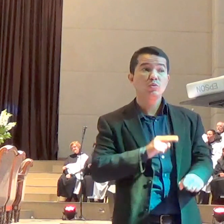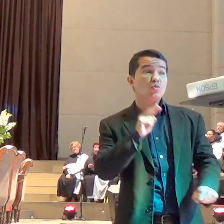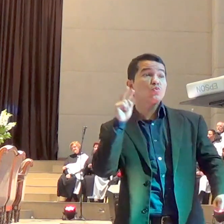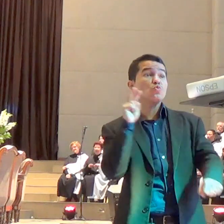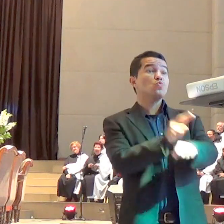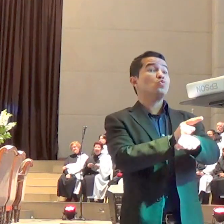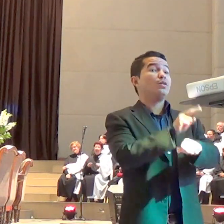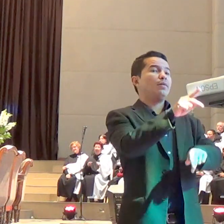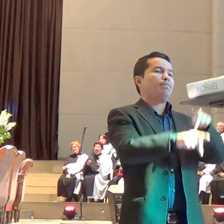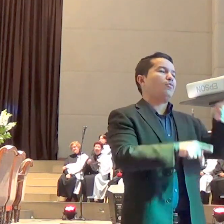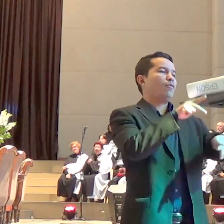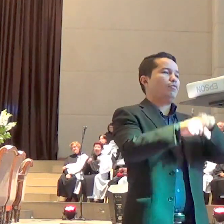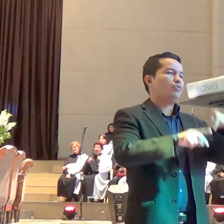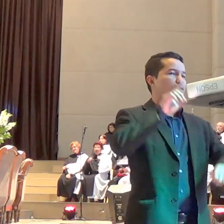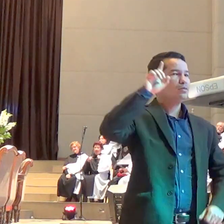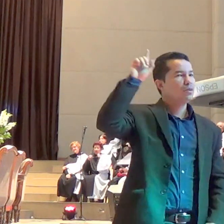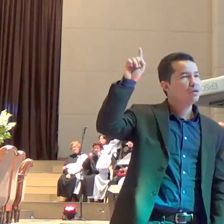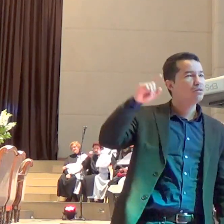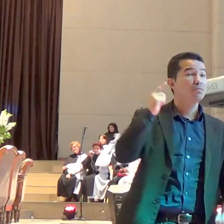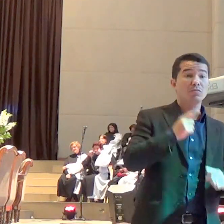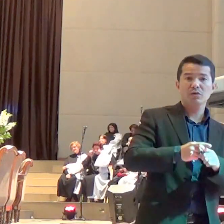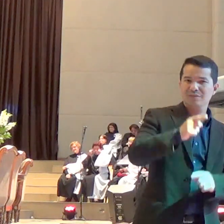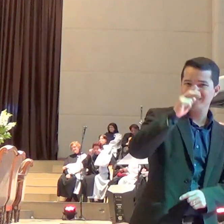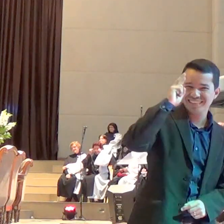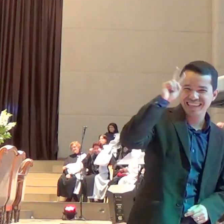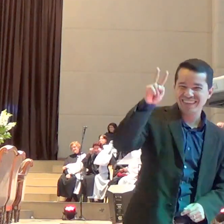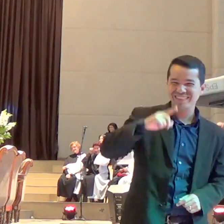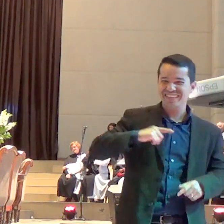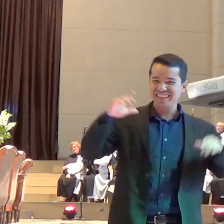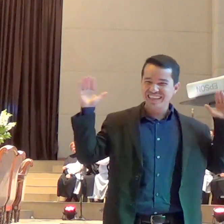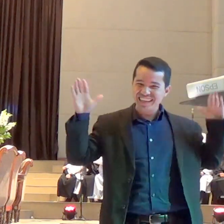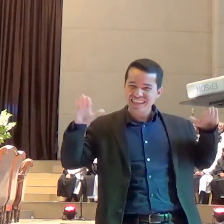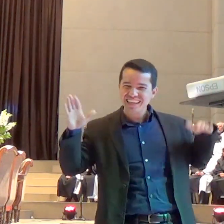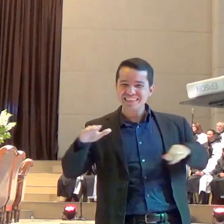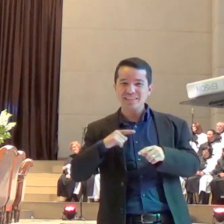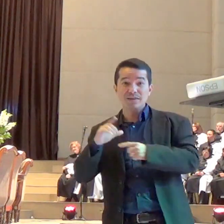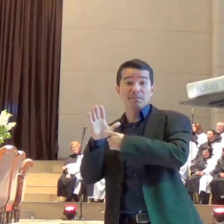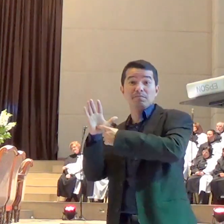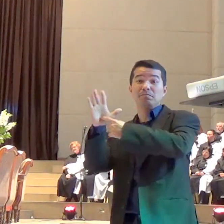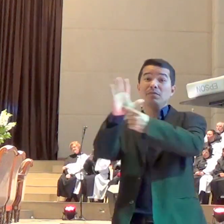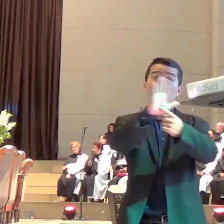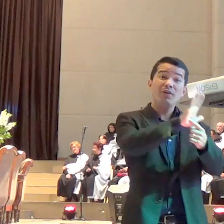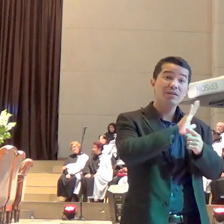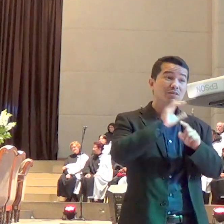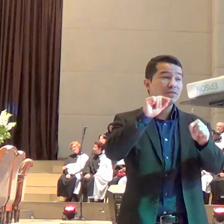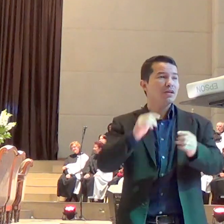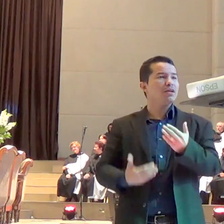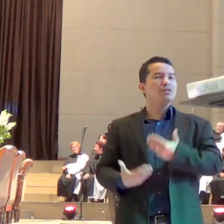de Deus através desses mensageiros do Senhor, que são os anjos, sendo